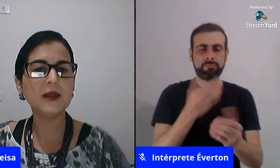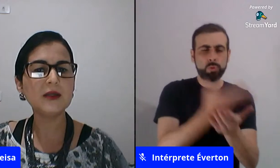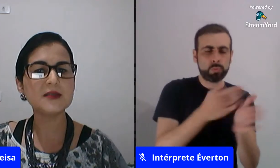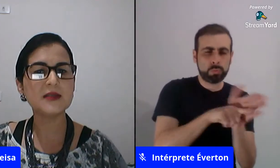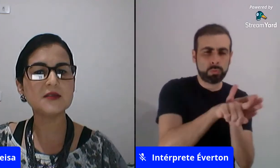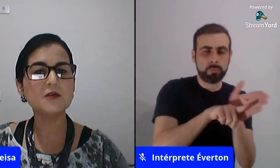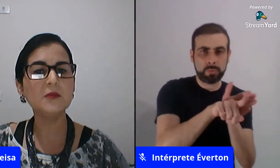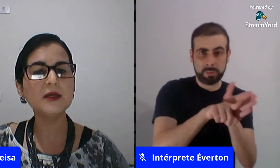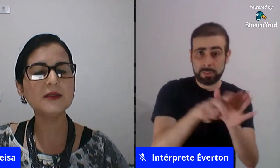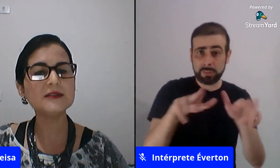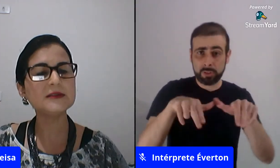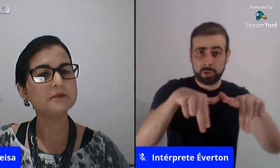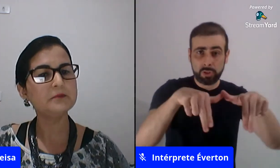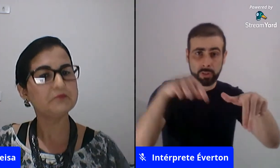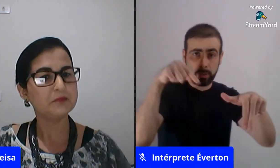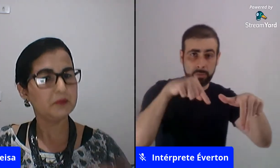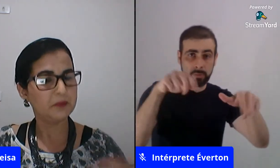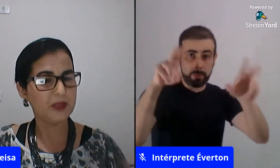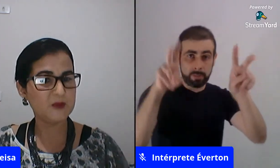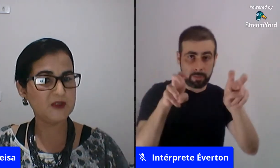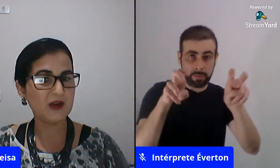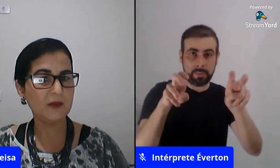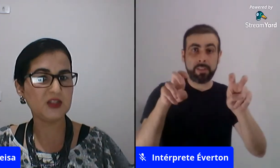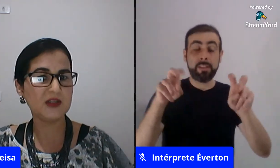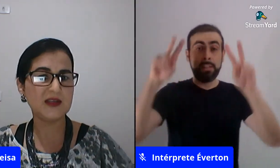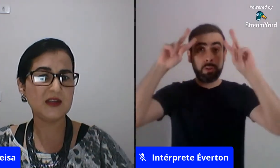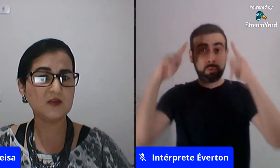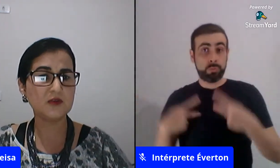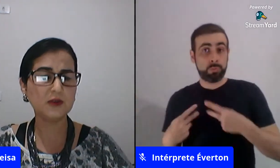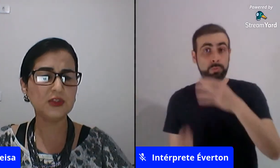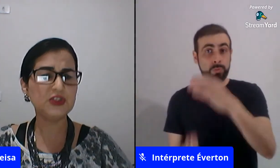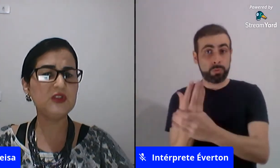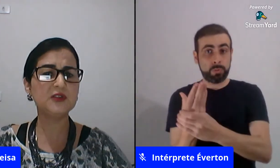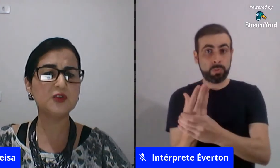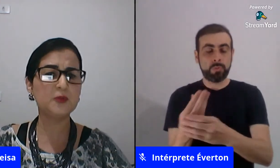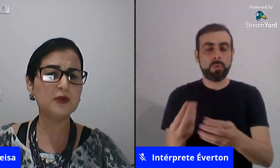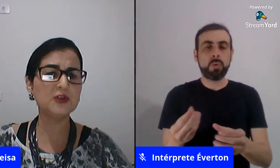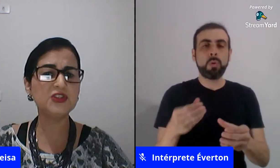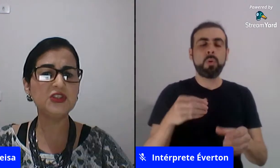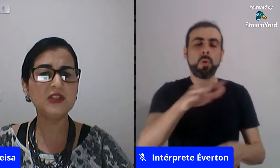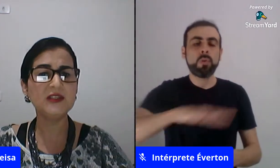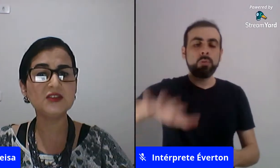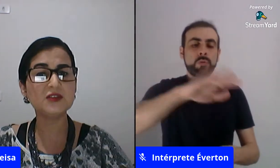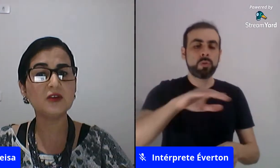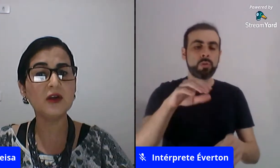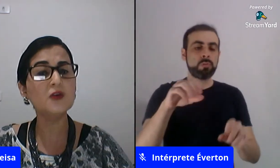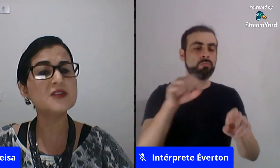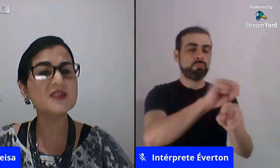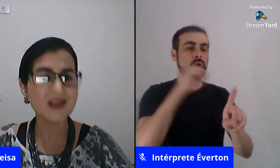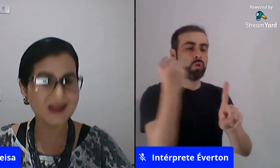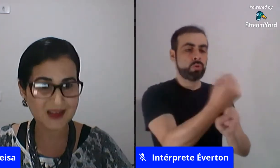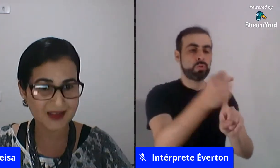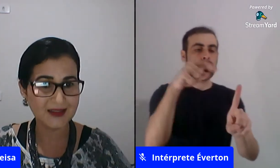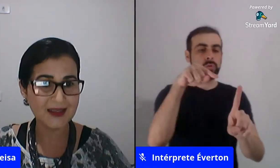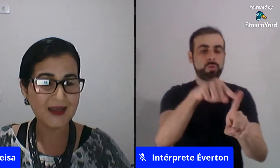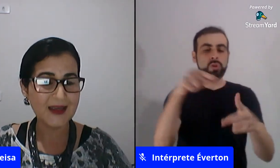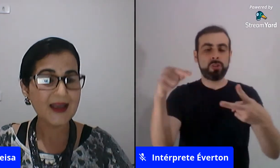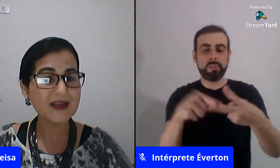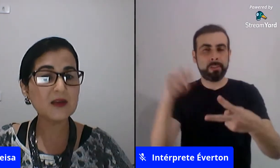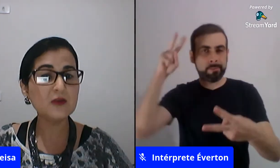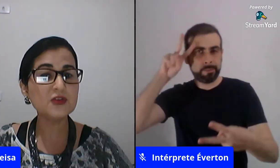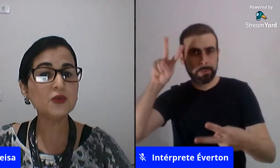humana né nas ciências humanas especificamente nas áreas de sociologia antropologia história ou seja